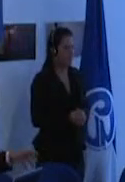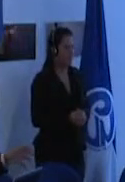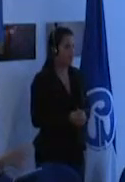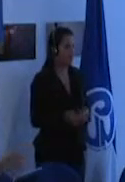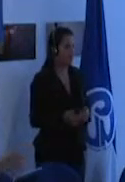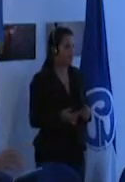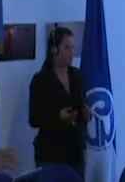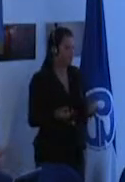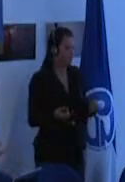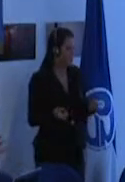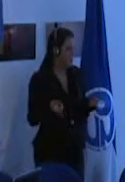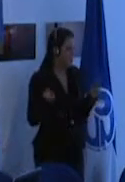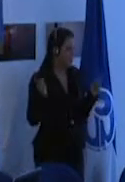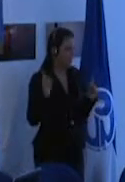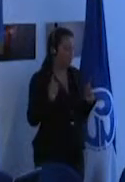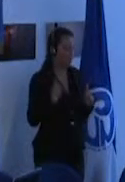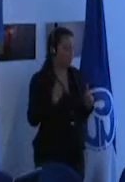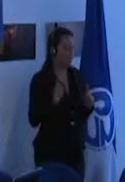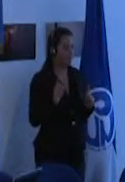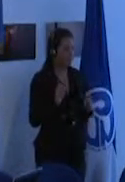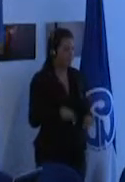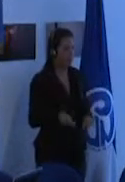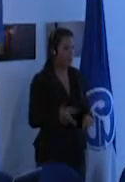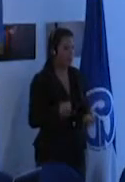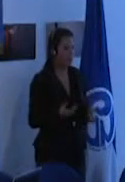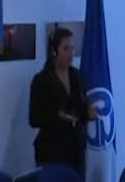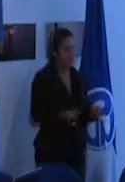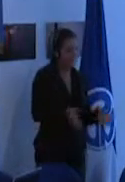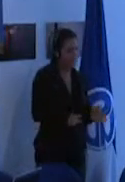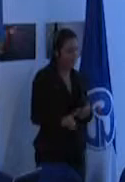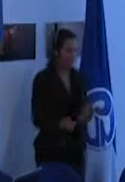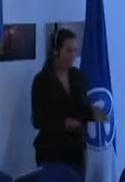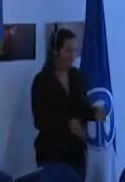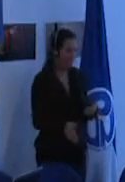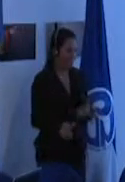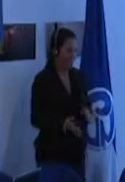y también hay que hay que driblar el balón